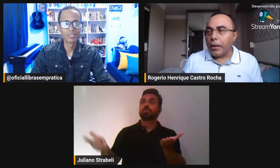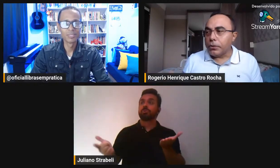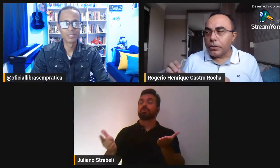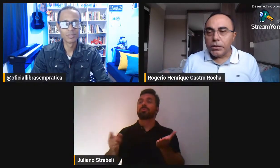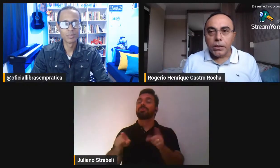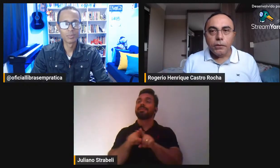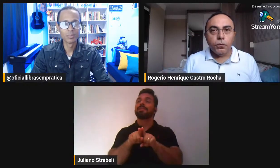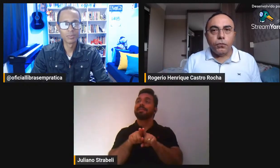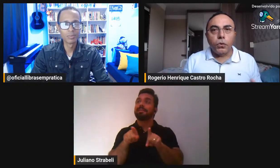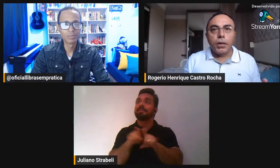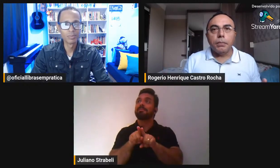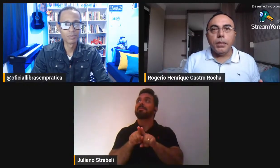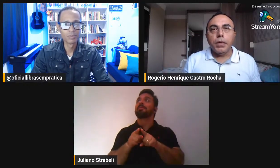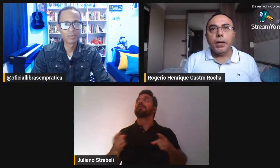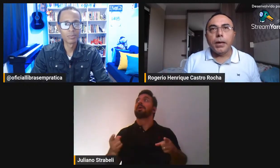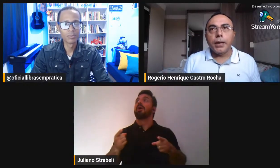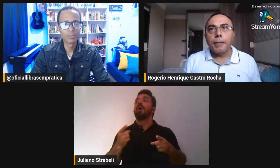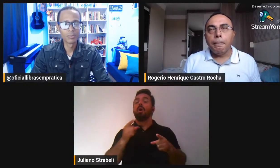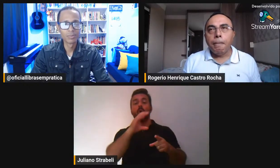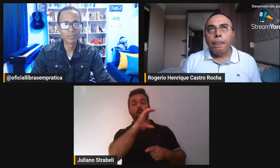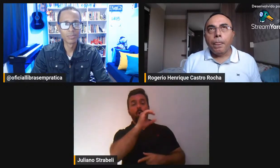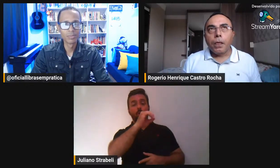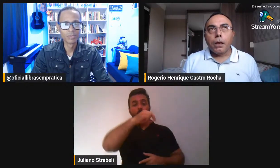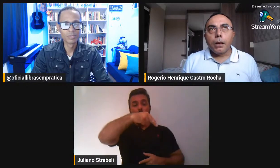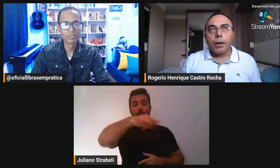fazer poético, esse livro foi a minha